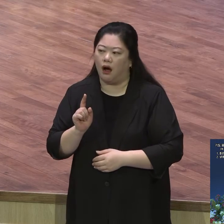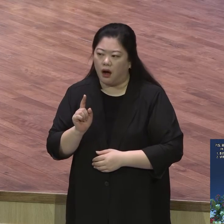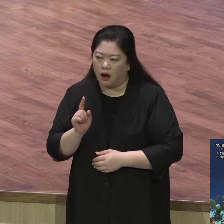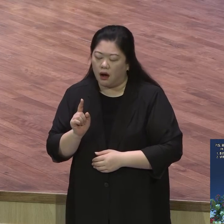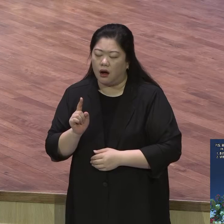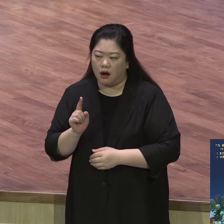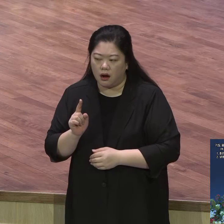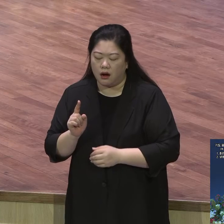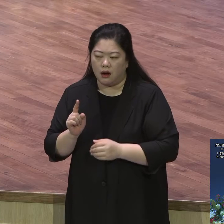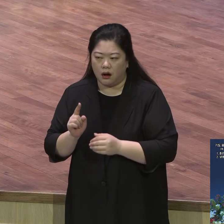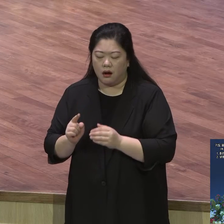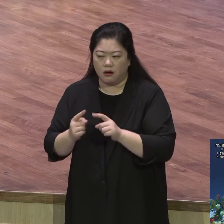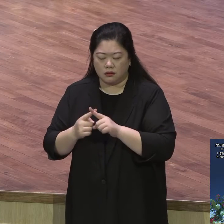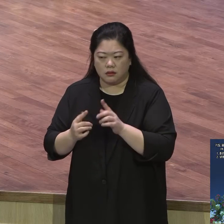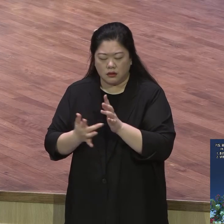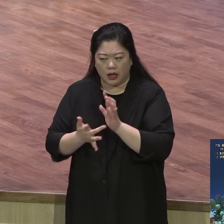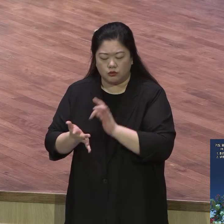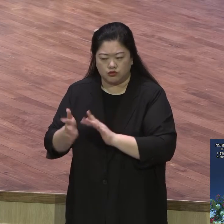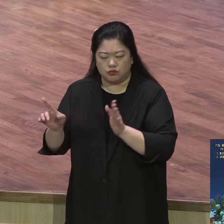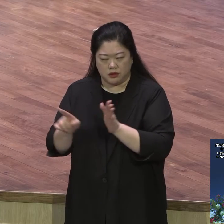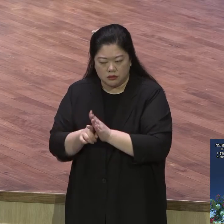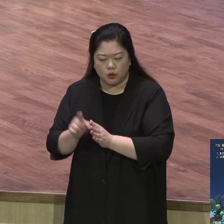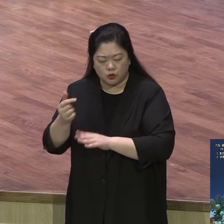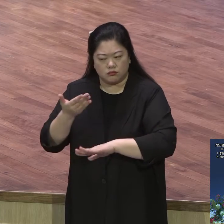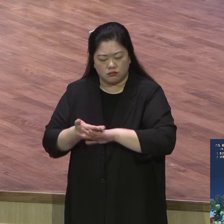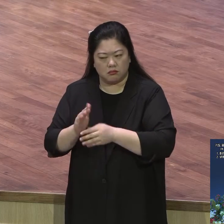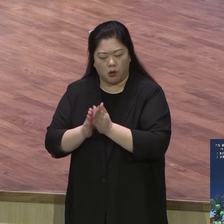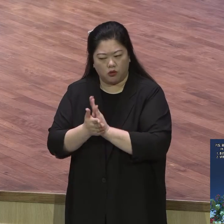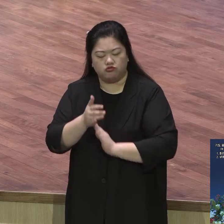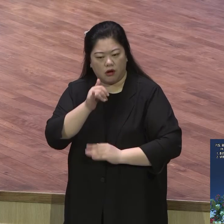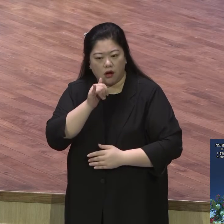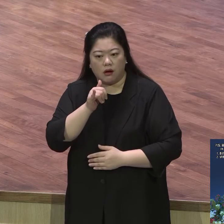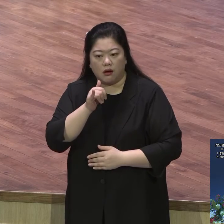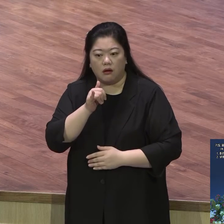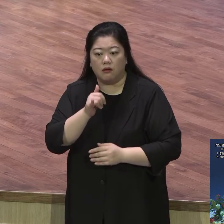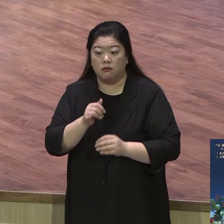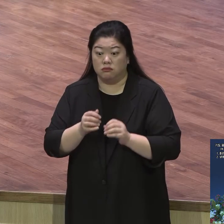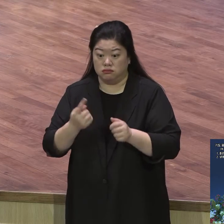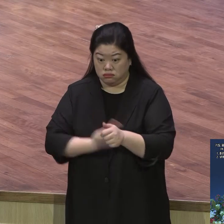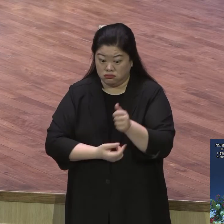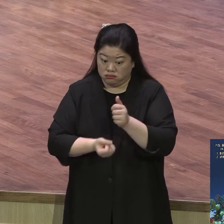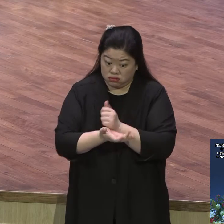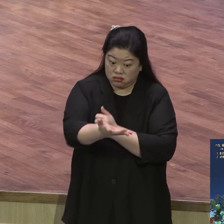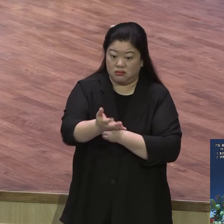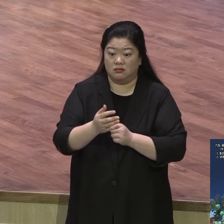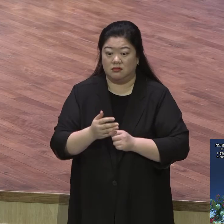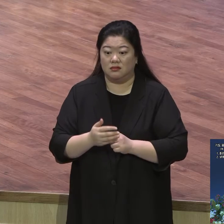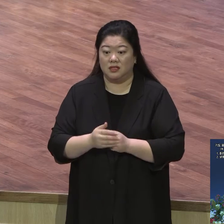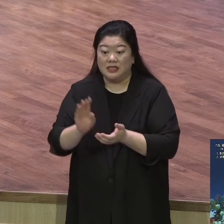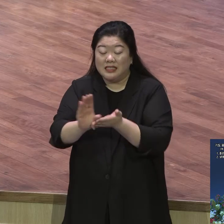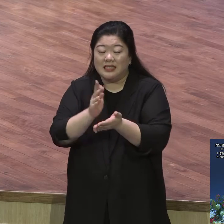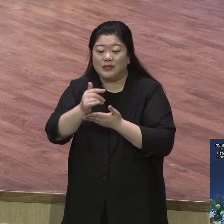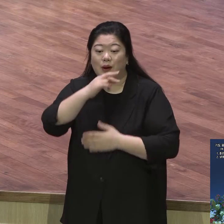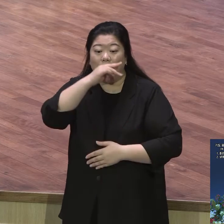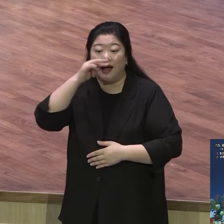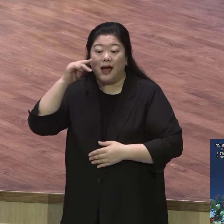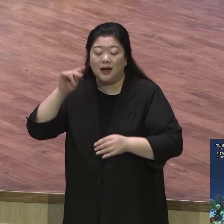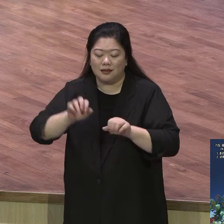다시 말하면 예수 그리스도의 향기가 나야 돼요 다르구나 참